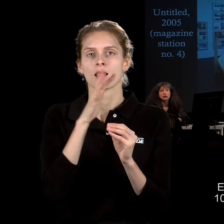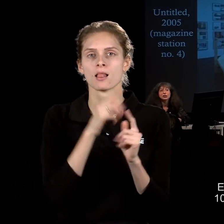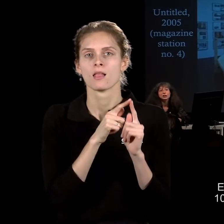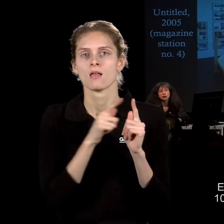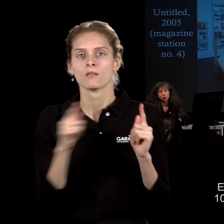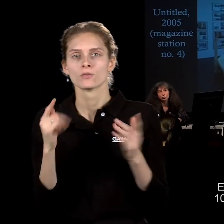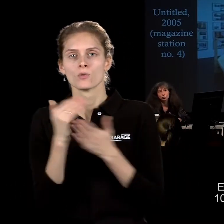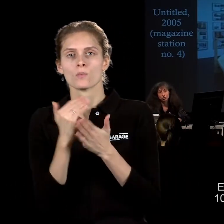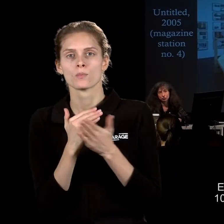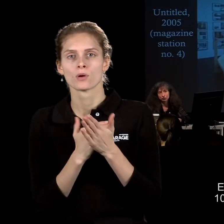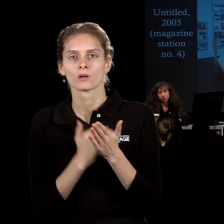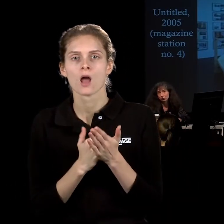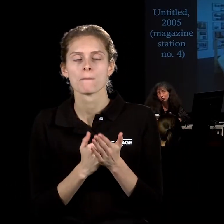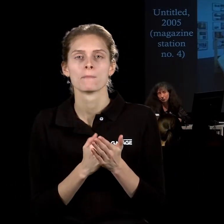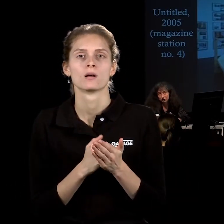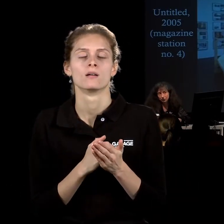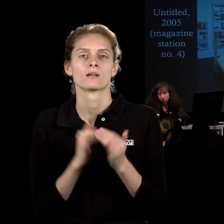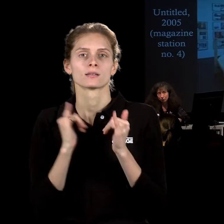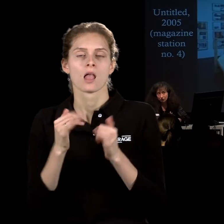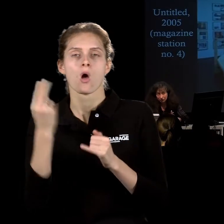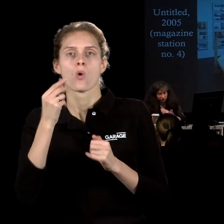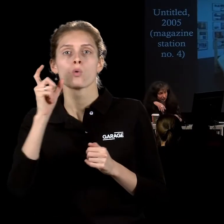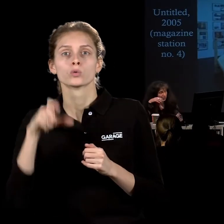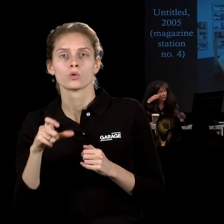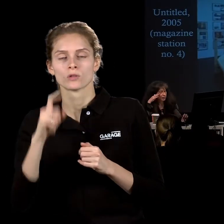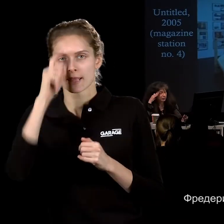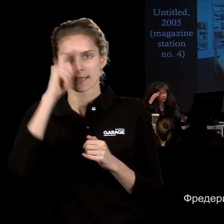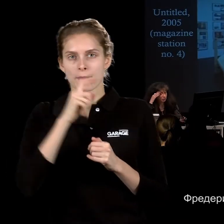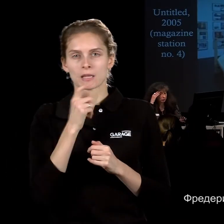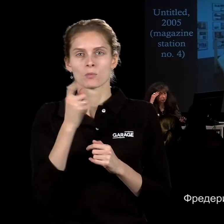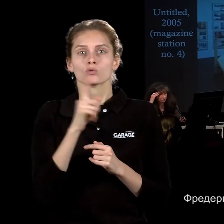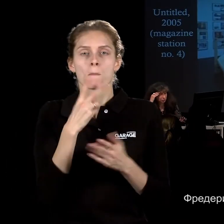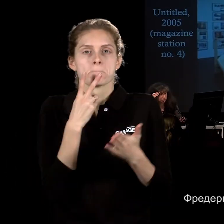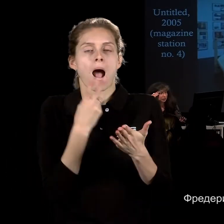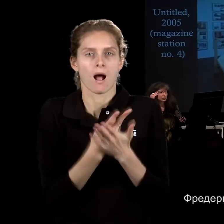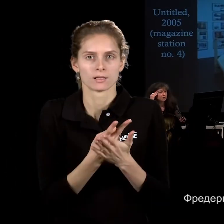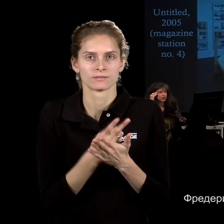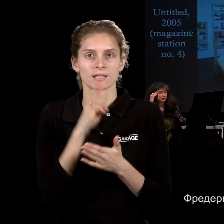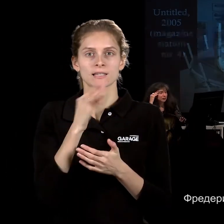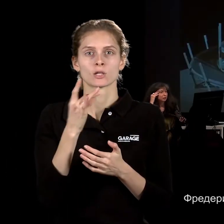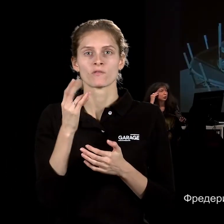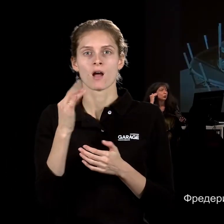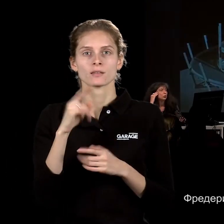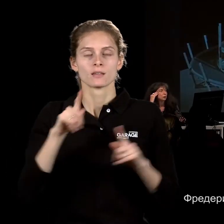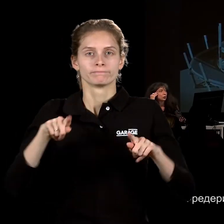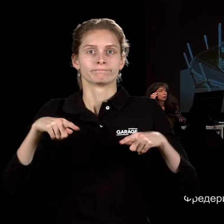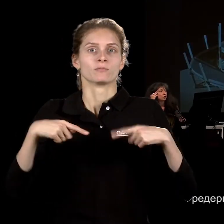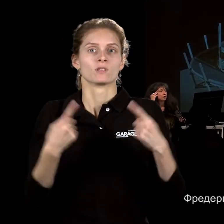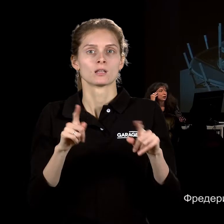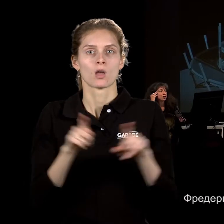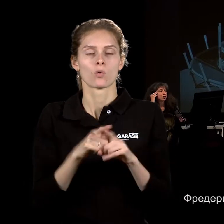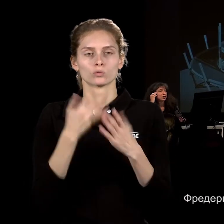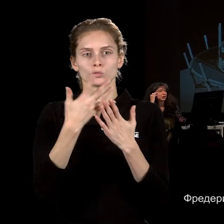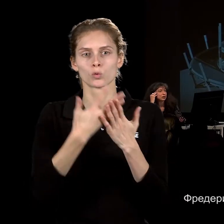резиденции для художников, где не очень понятно, что показывать. И Тераване воссоздал вот такую вот